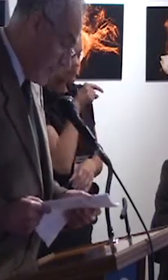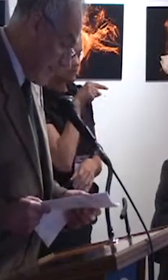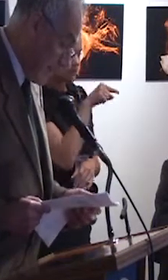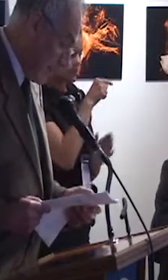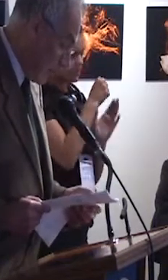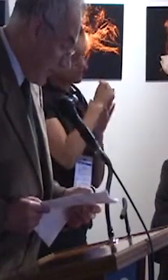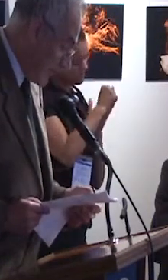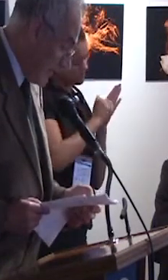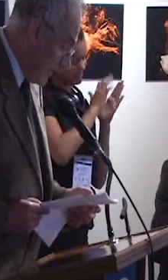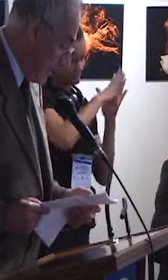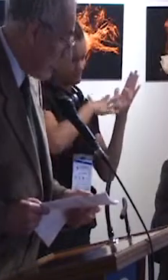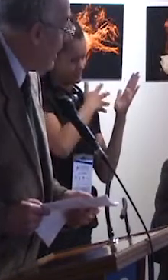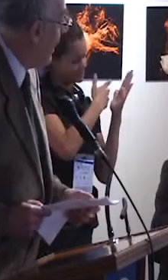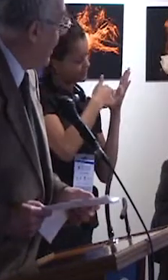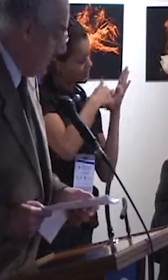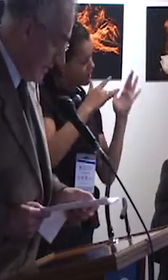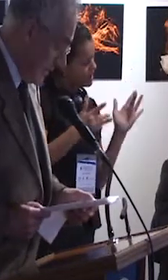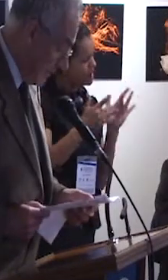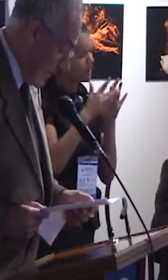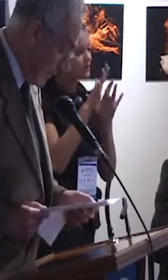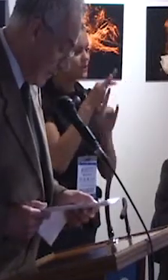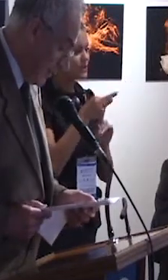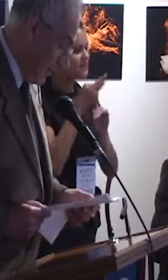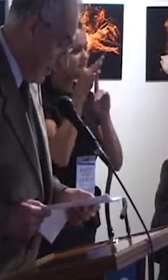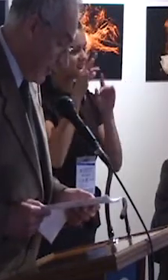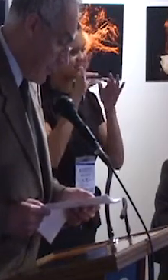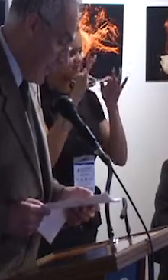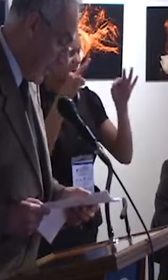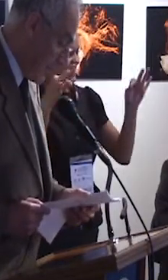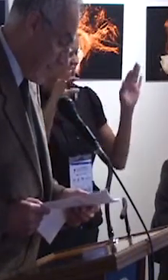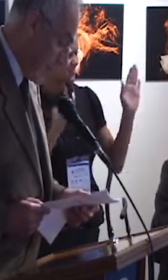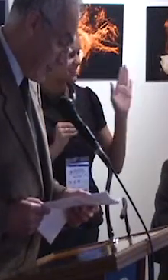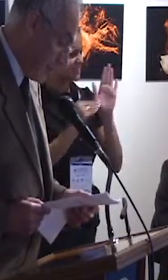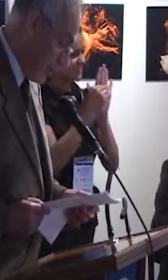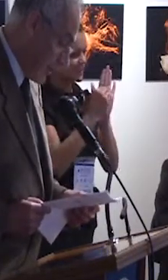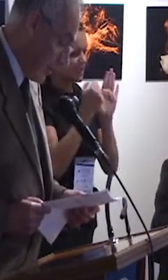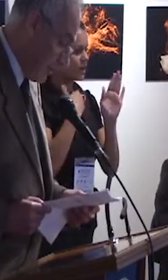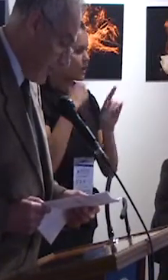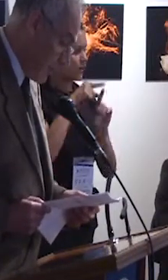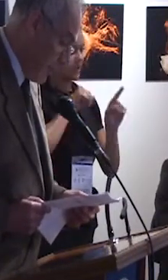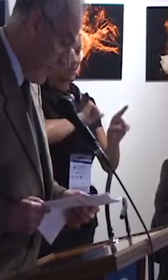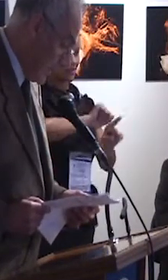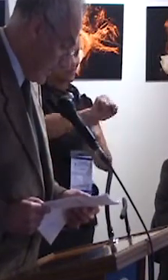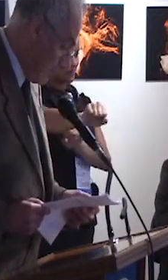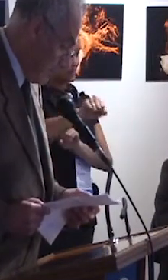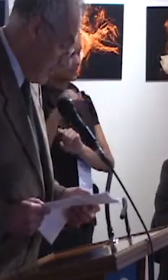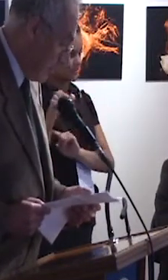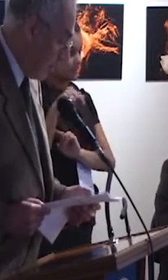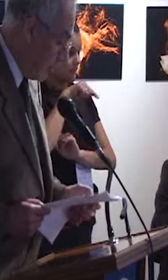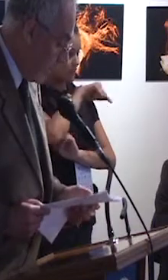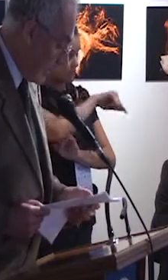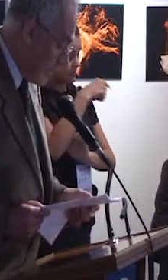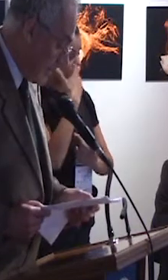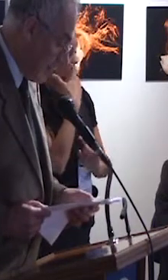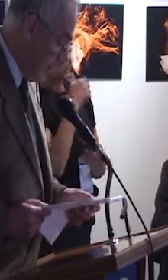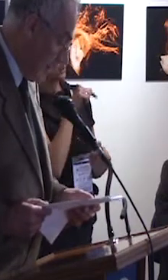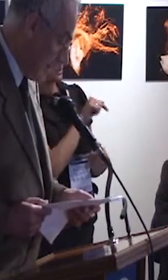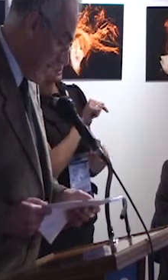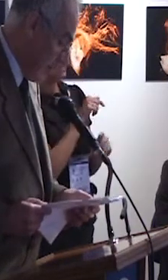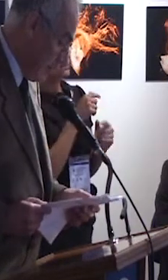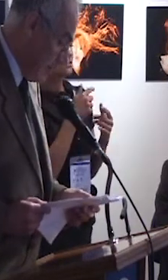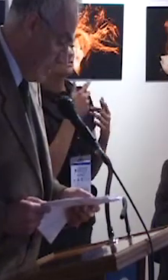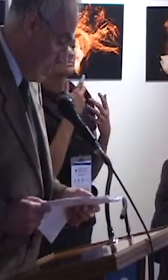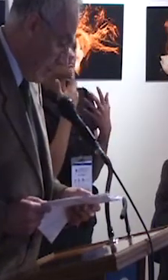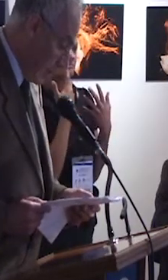con esa particular cita que, análisis aparte, no puede dejar de reconocerse como ecuménica, con un alcance